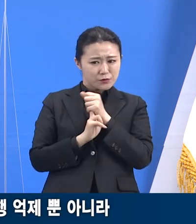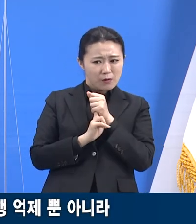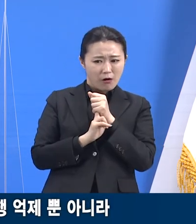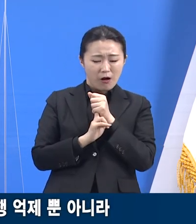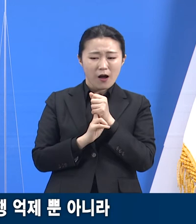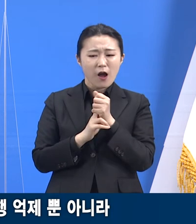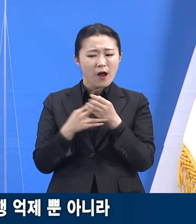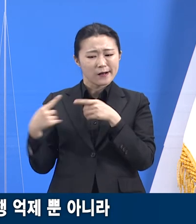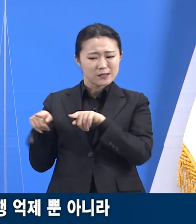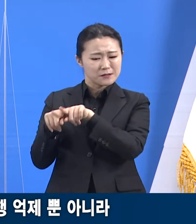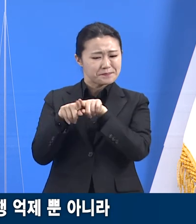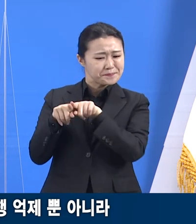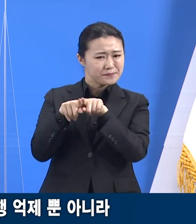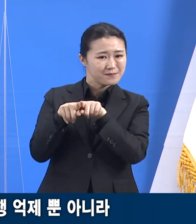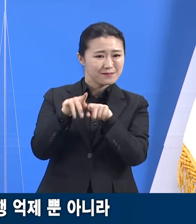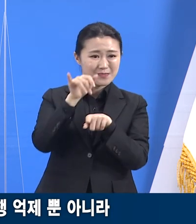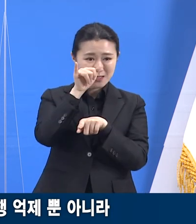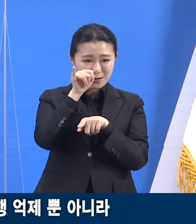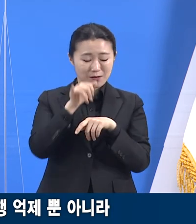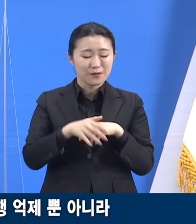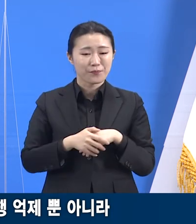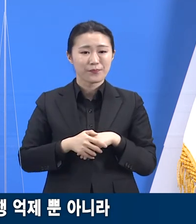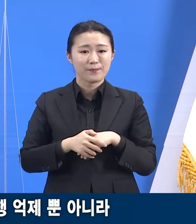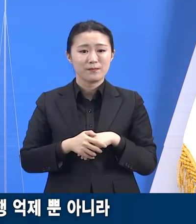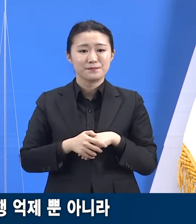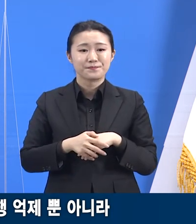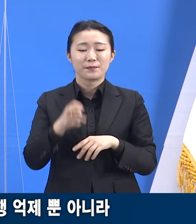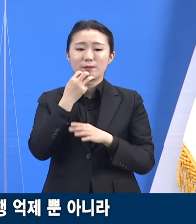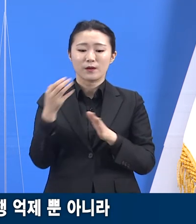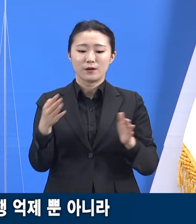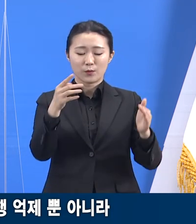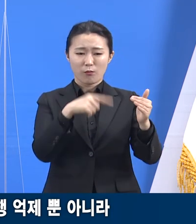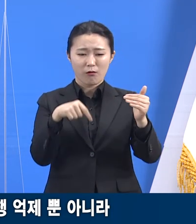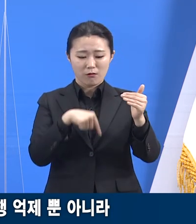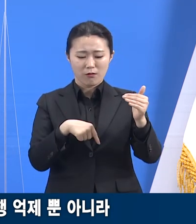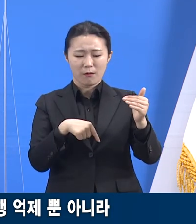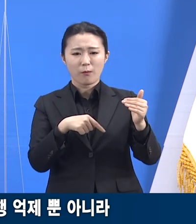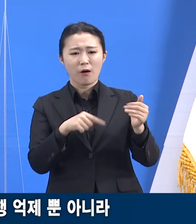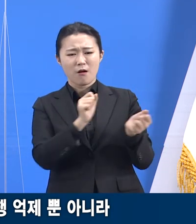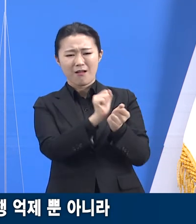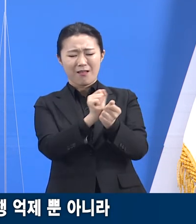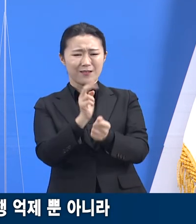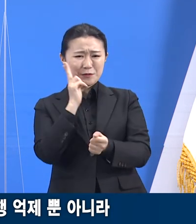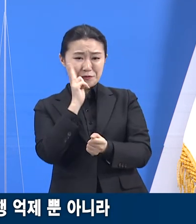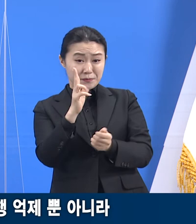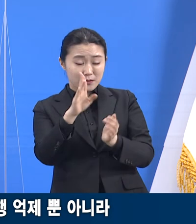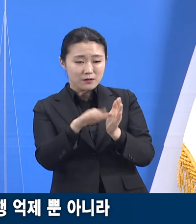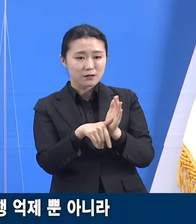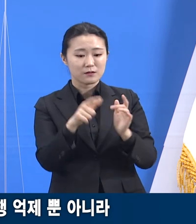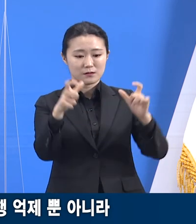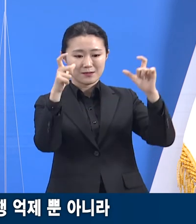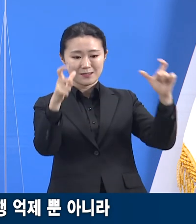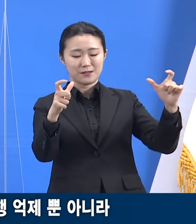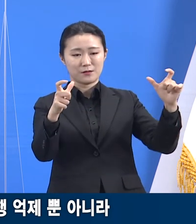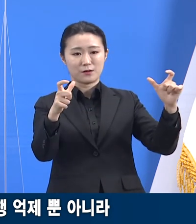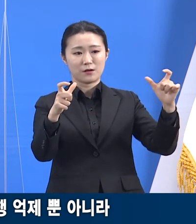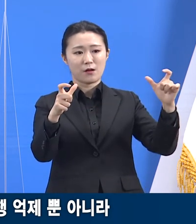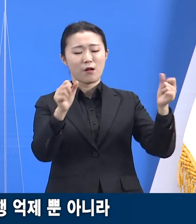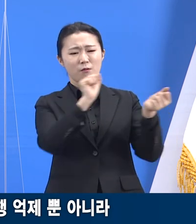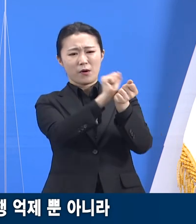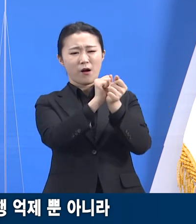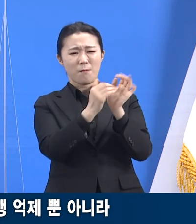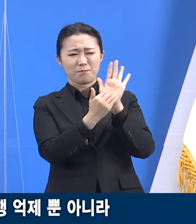따라서 도내 어느 지역의 유행 상황이 악화될 때 우리가 할 일은 그 특정 지역의 유행을 억제해내는 일뿐 아니라